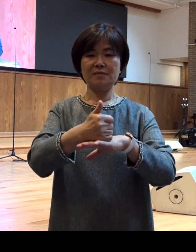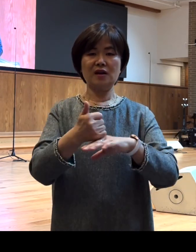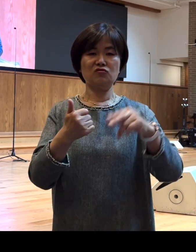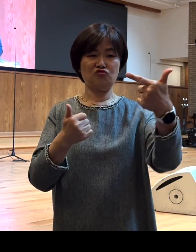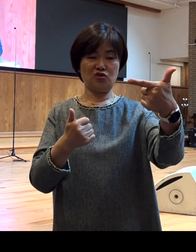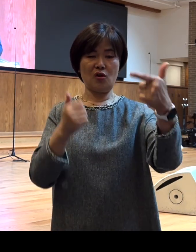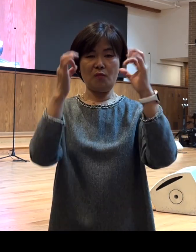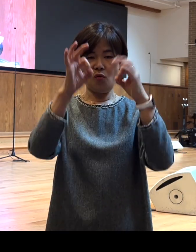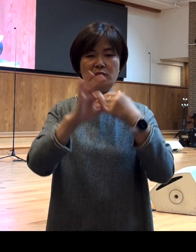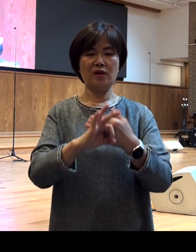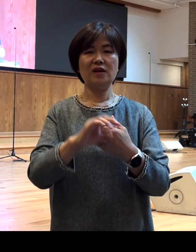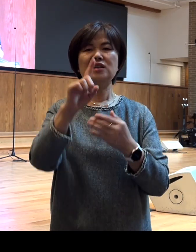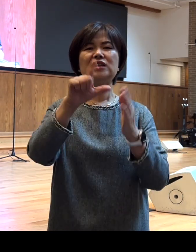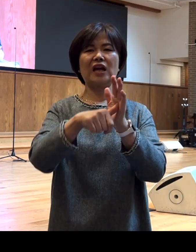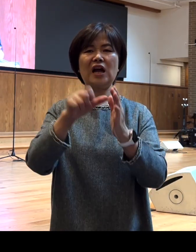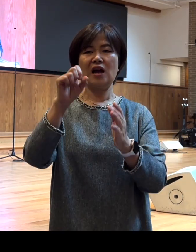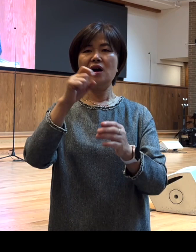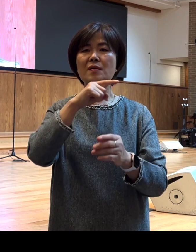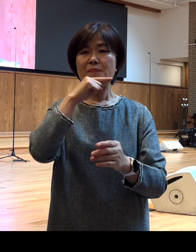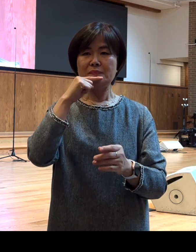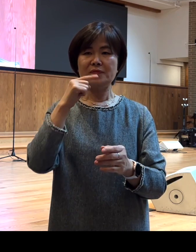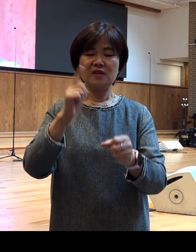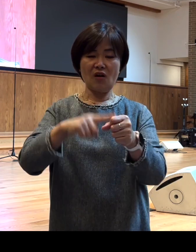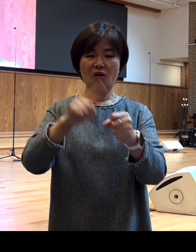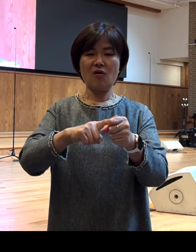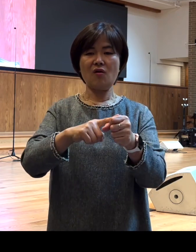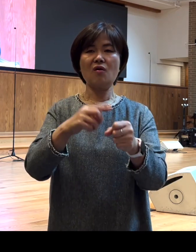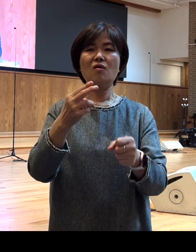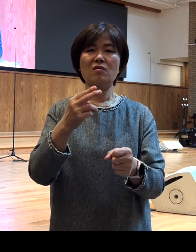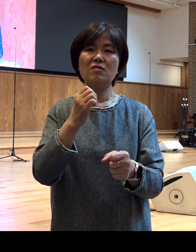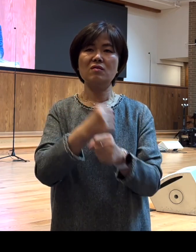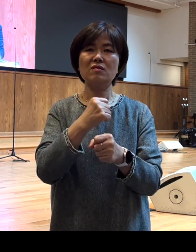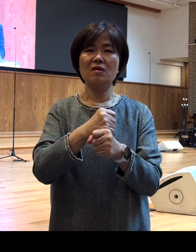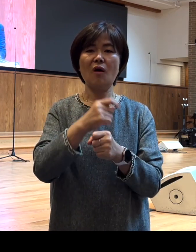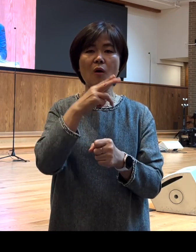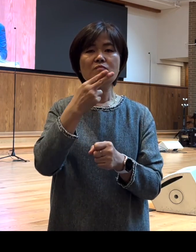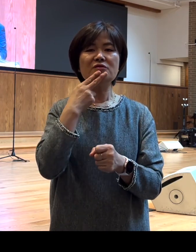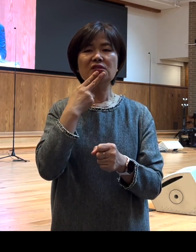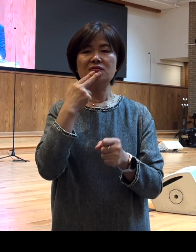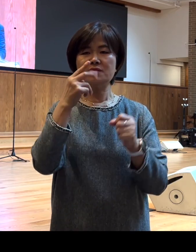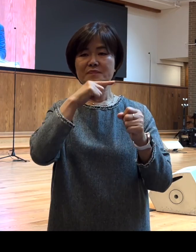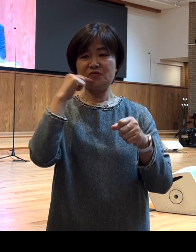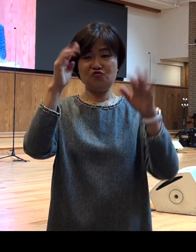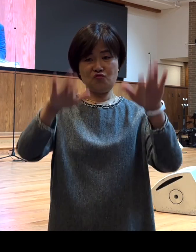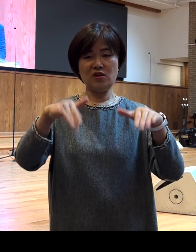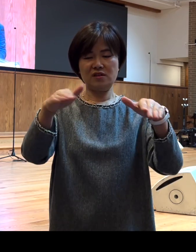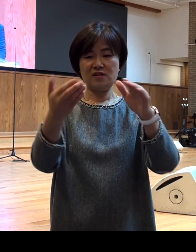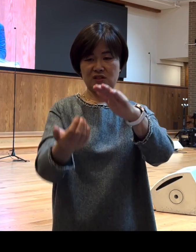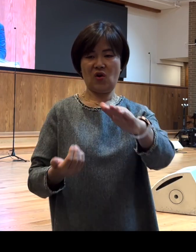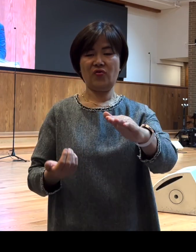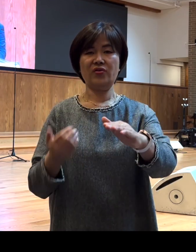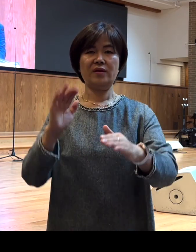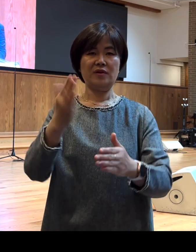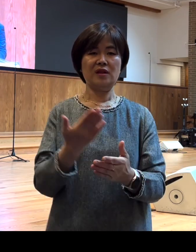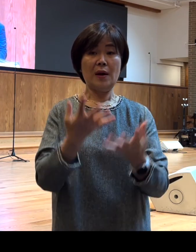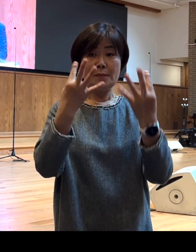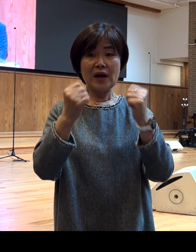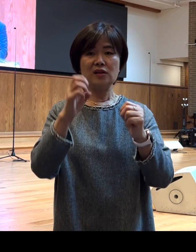그때가 무교절이었다고 이야기를 하는데 바로 6월절을 앞둔 기간이었죠 그럼 많은 유대인들이 배